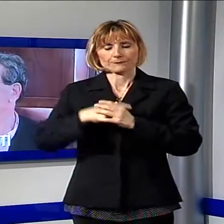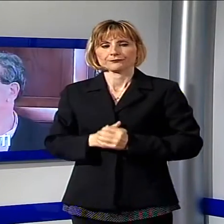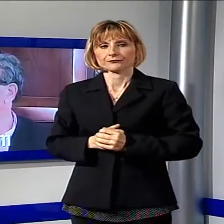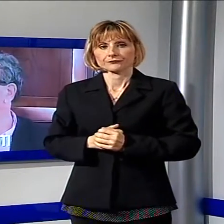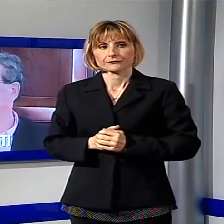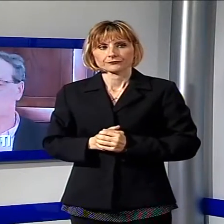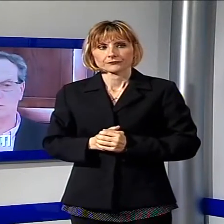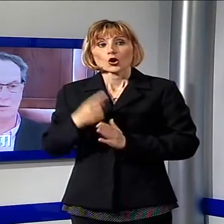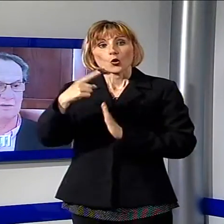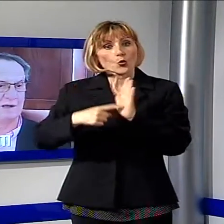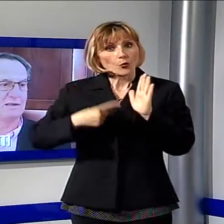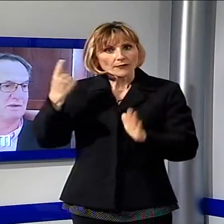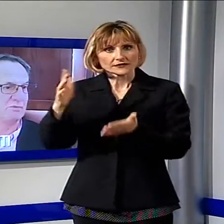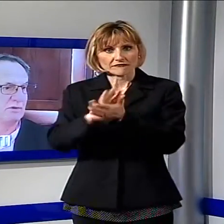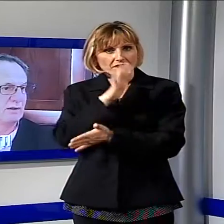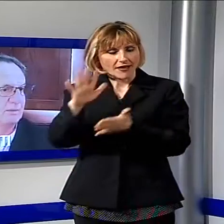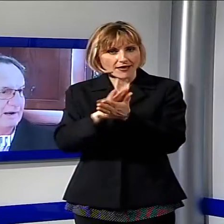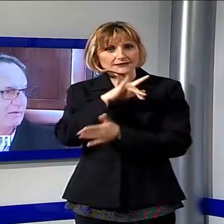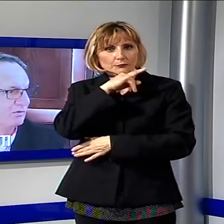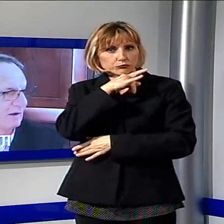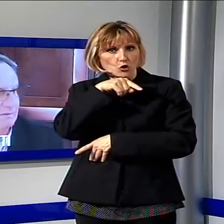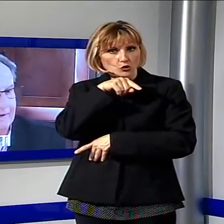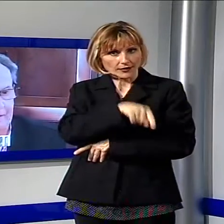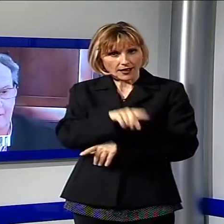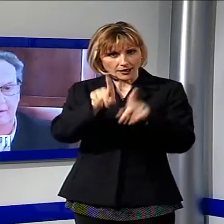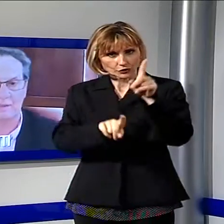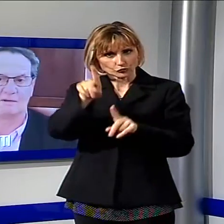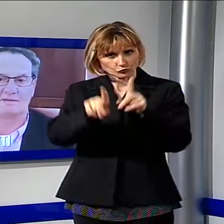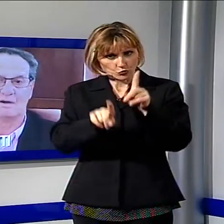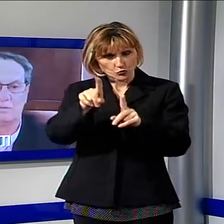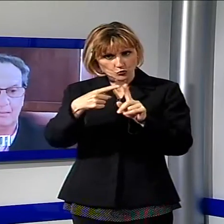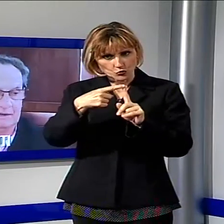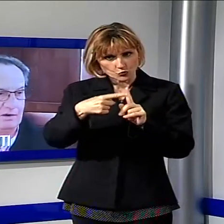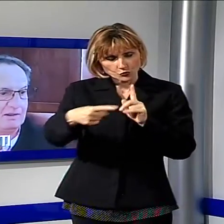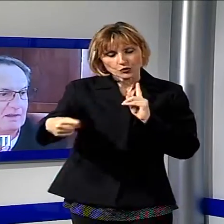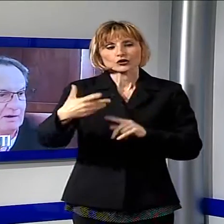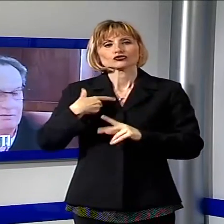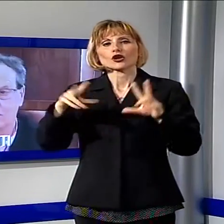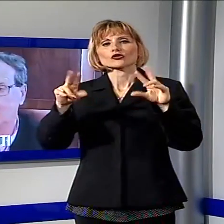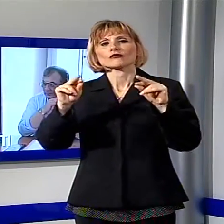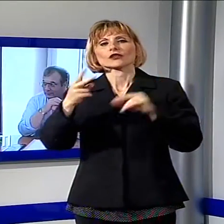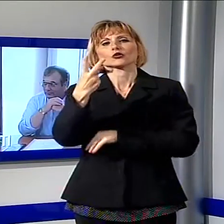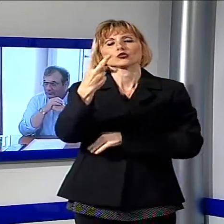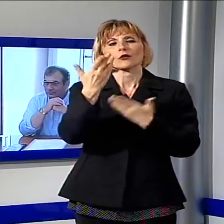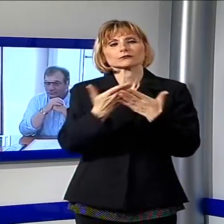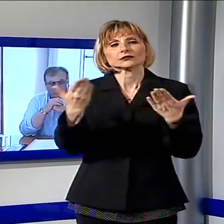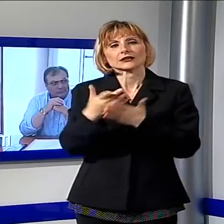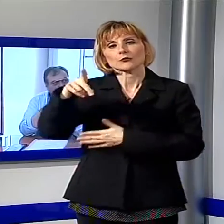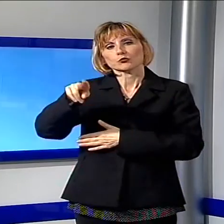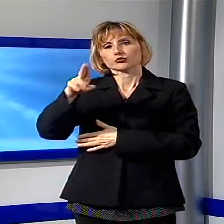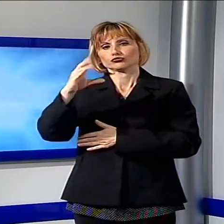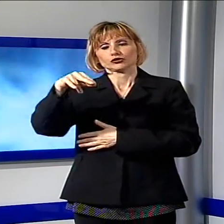Un mese di grandi eventi, presentata la quarta edizione del giugno porcarese, tra le novità due opere di Puccini in piazza.